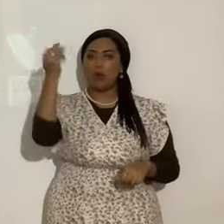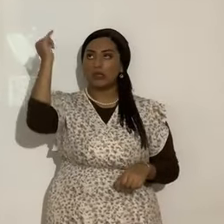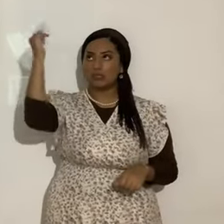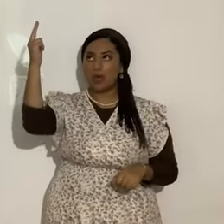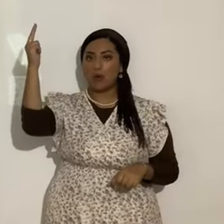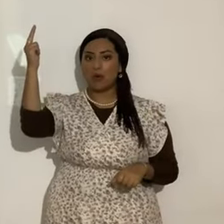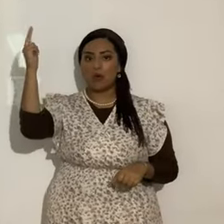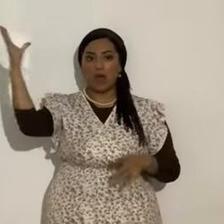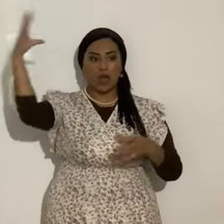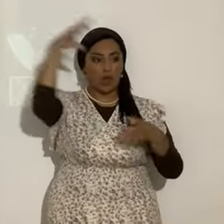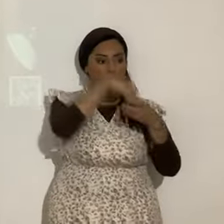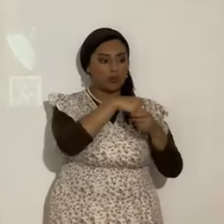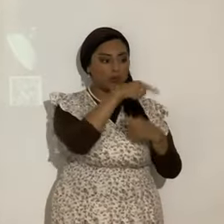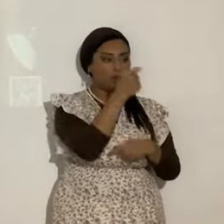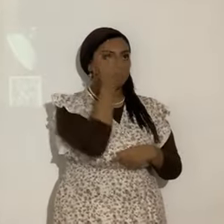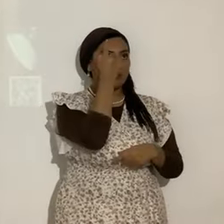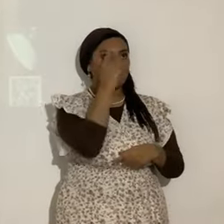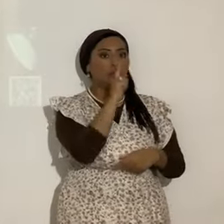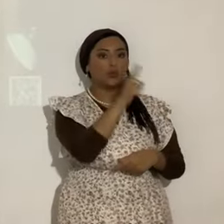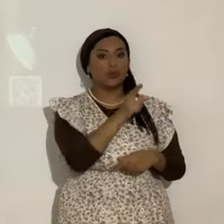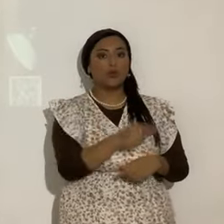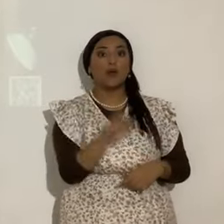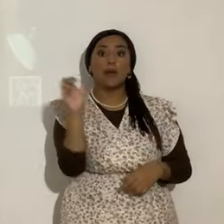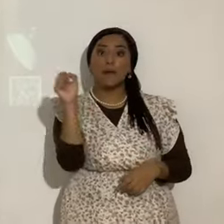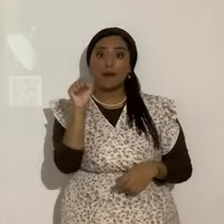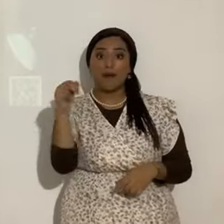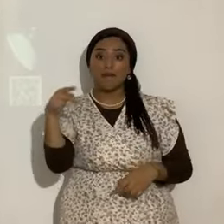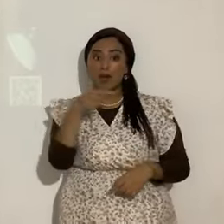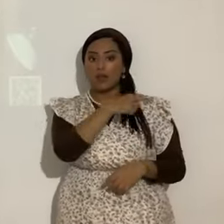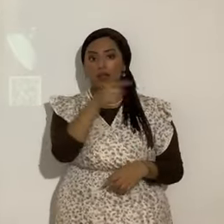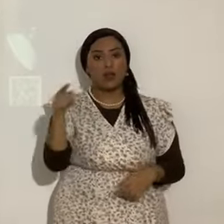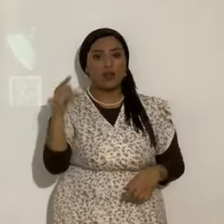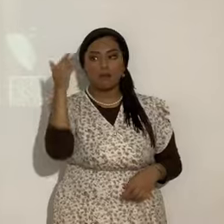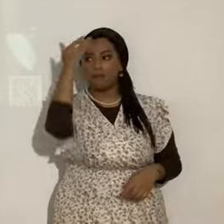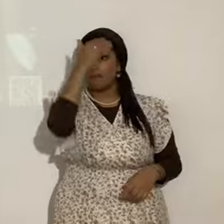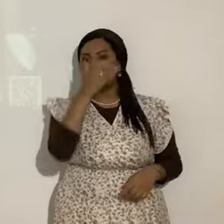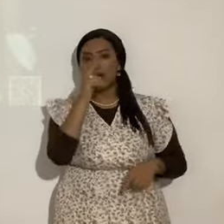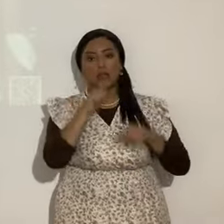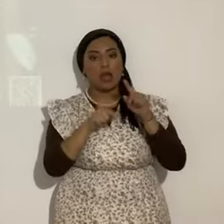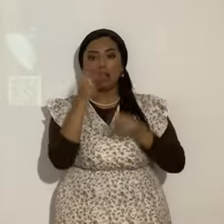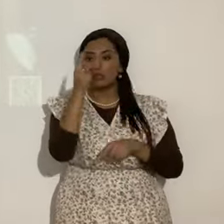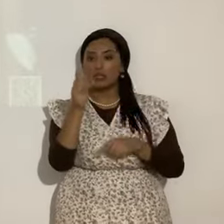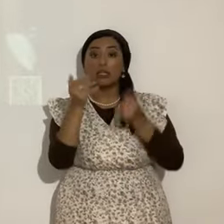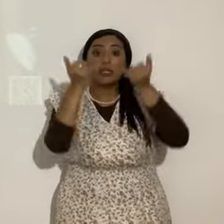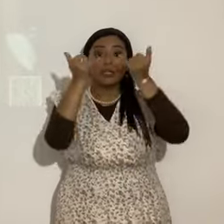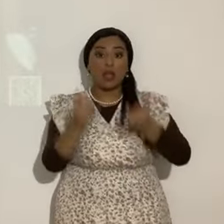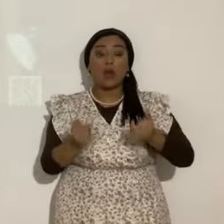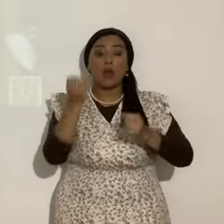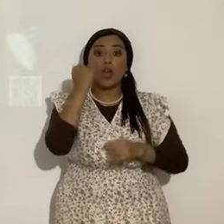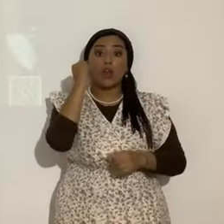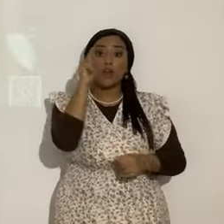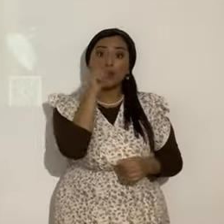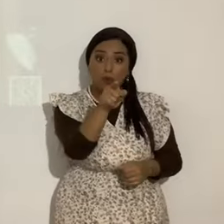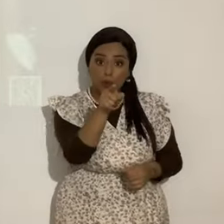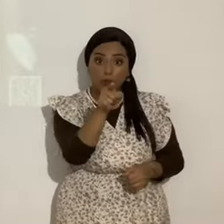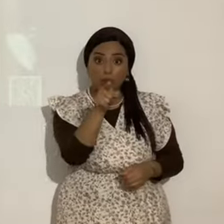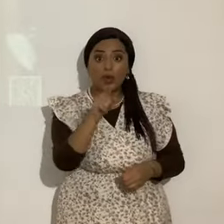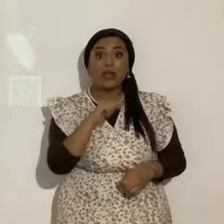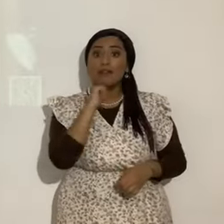Bendito es Yahshua. Entonces, ellos estaban rechazando su mensaje. Ahora, si tú no estás haciendo las obras de